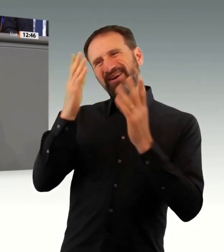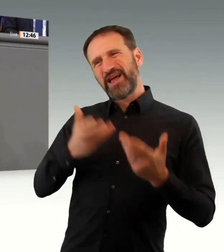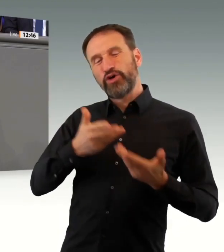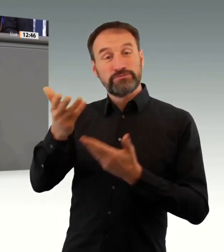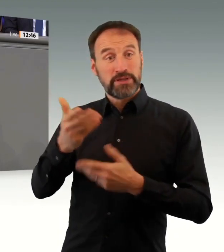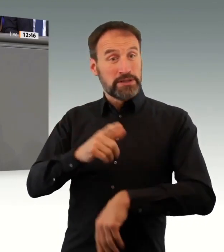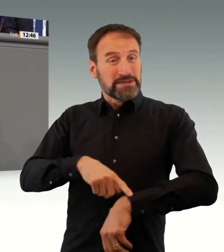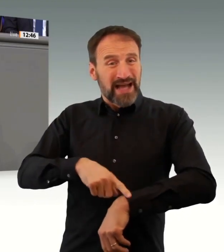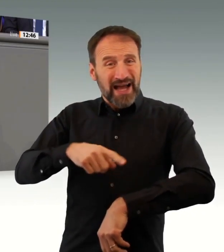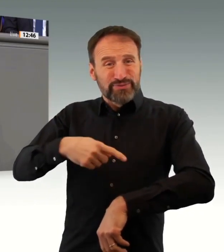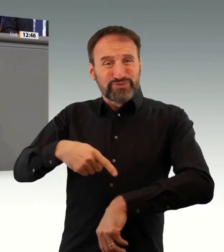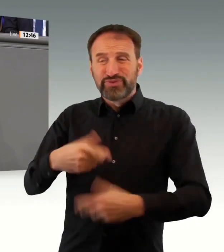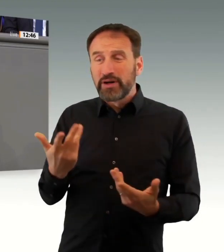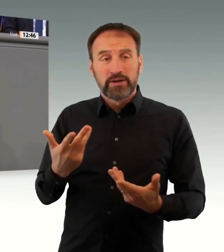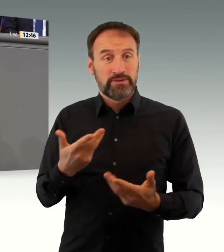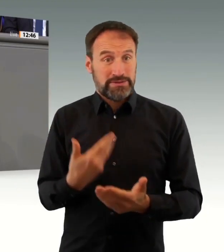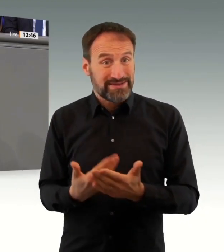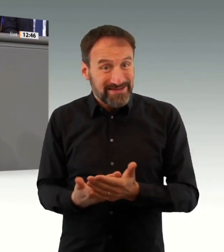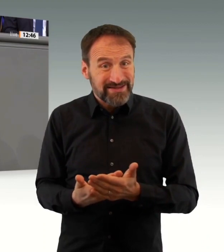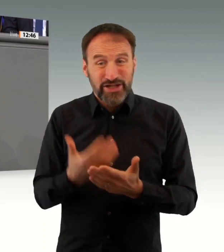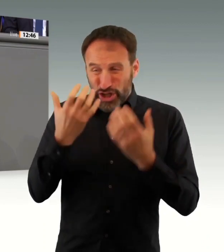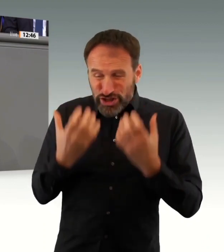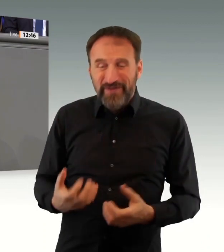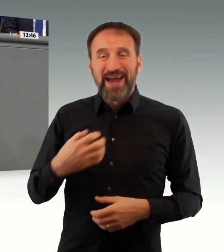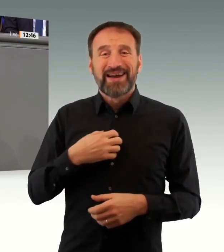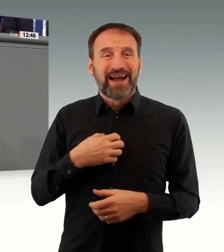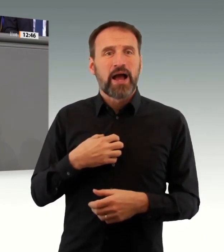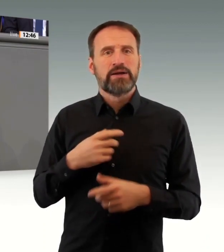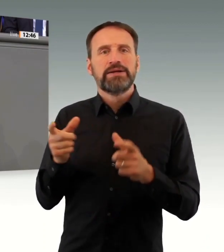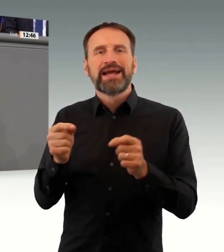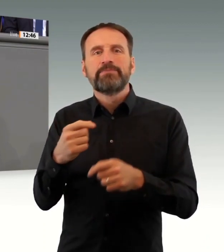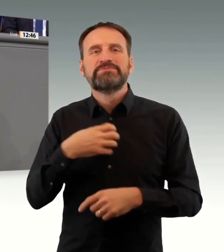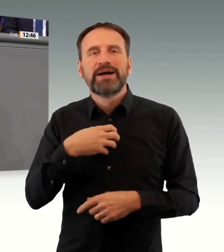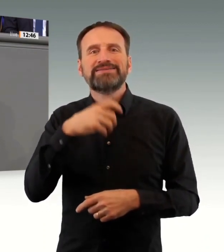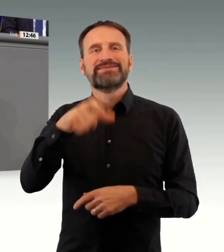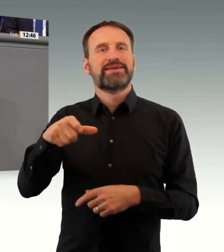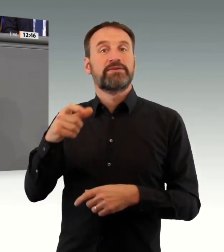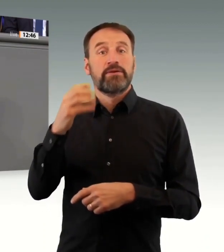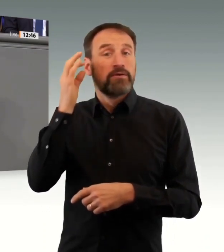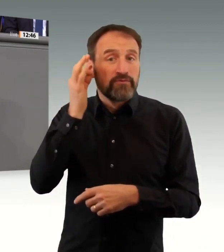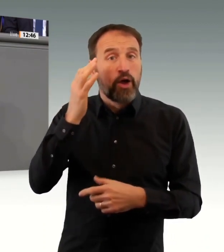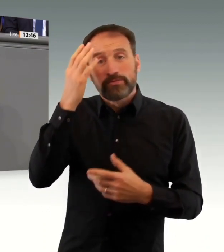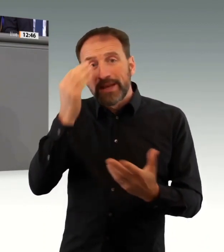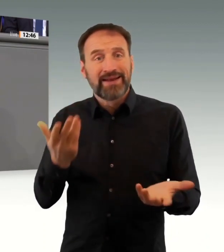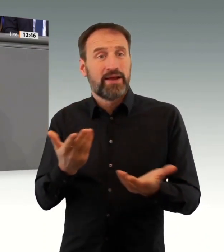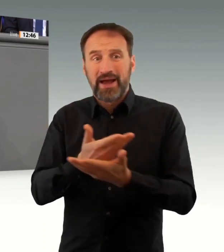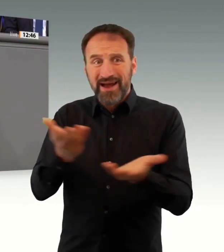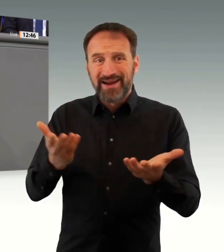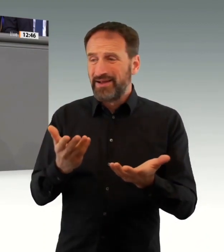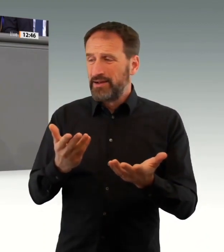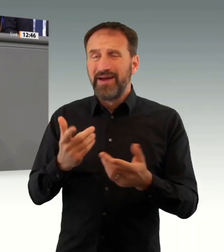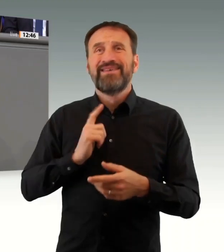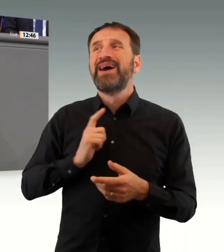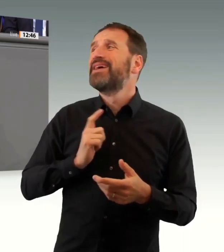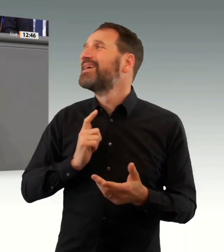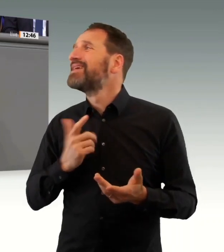diese Wahl nicht. Wir dürfen das Sterben und Leiden nicht länger